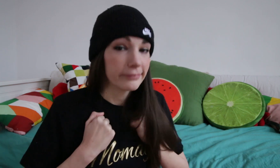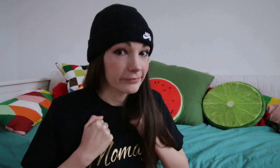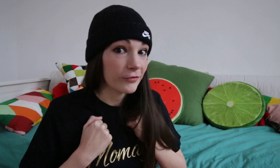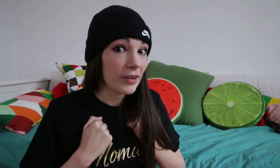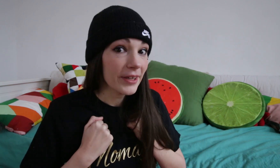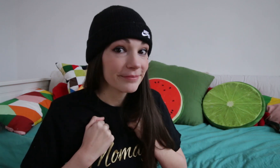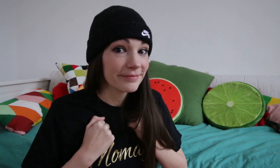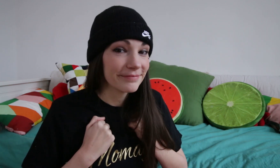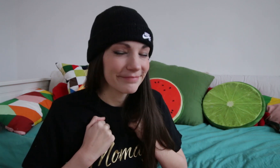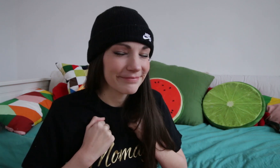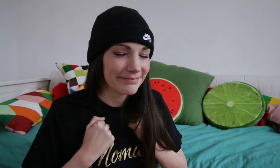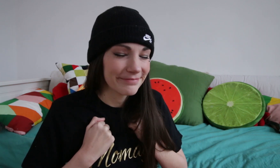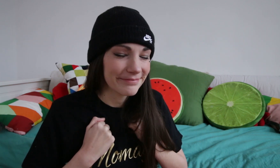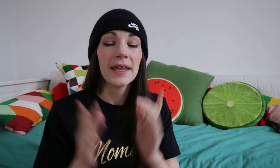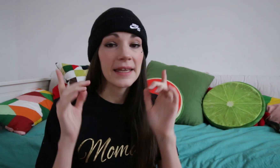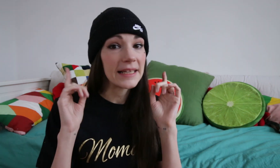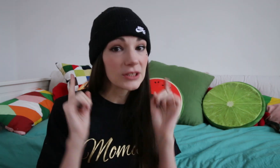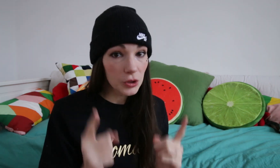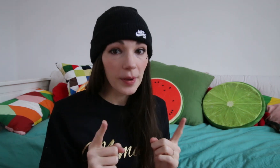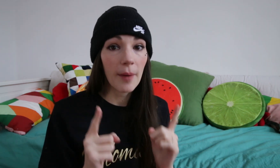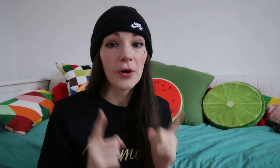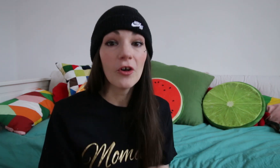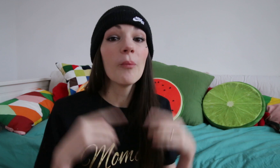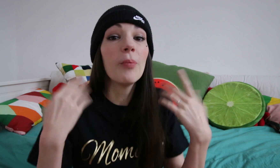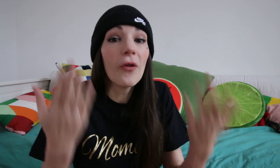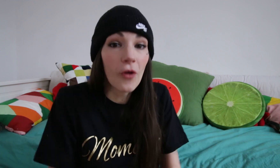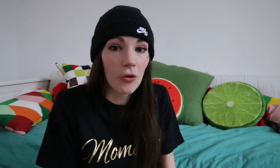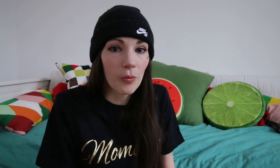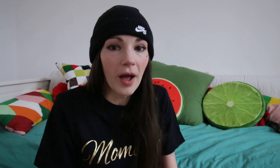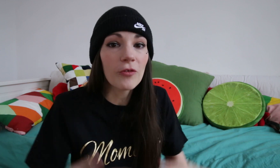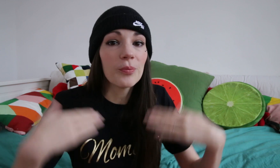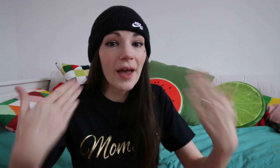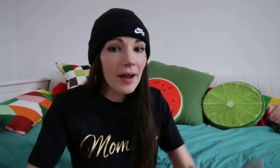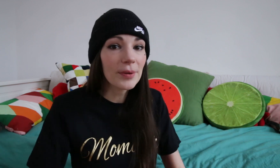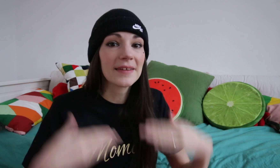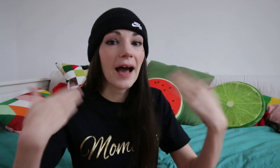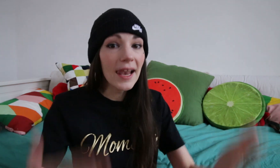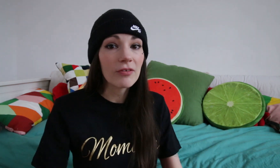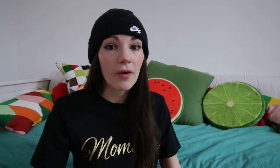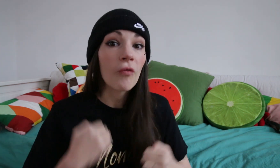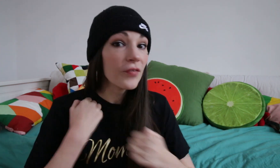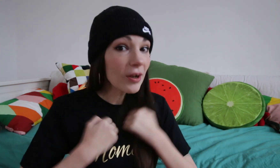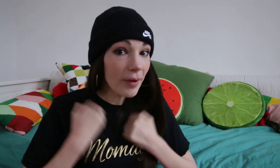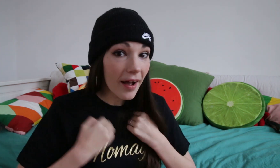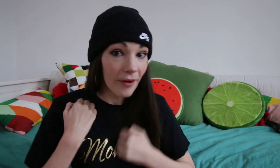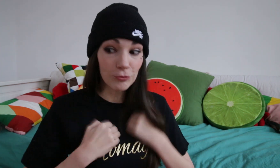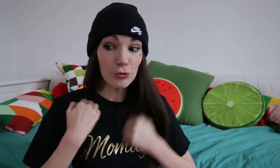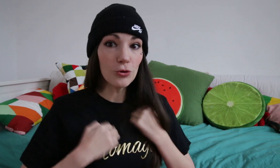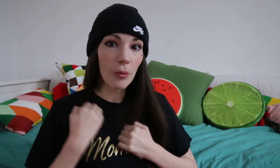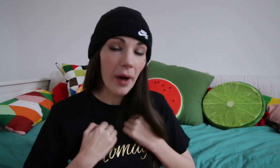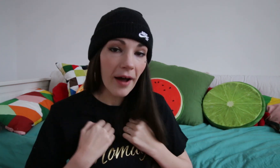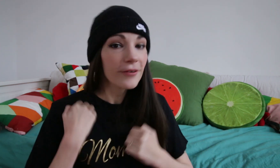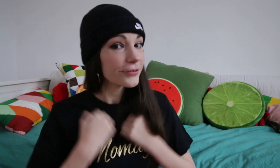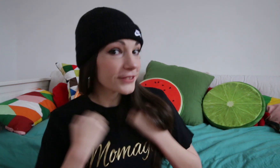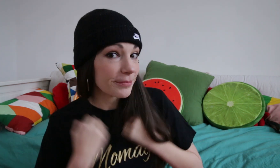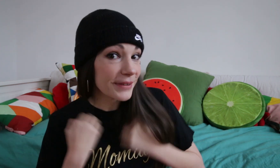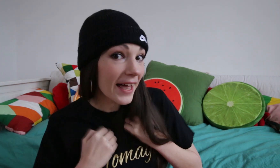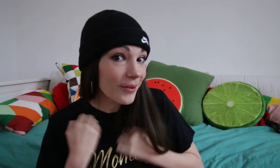Vous l'avez ? Et il est super important pendant le bain de bien répéter à l'enfant. On fait le bain, ouh le bain, c'est bien le